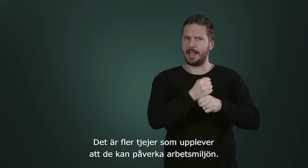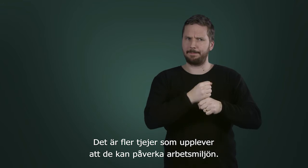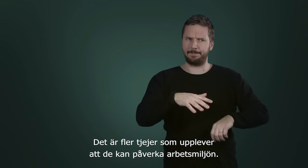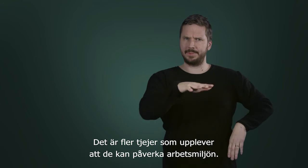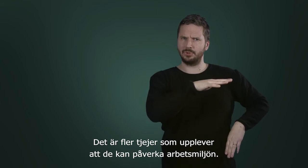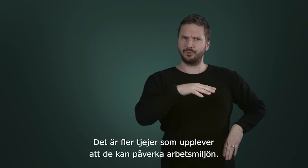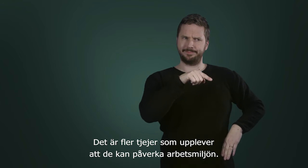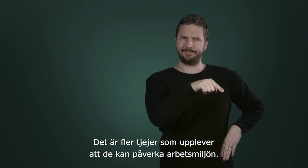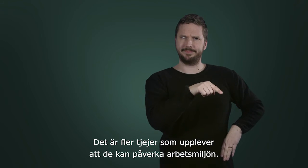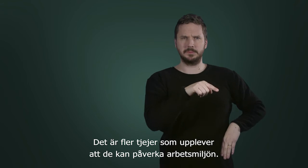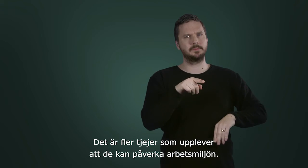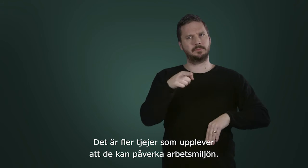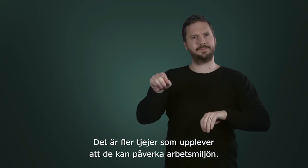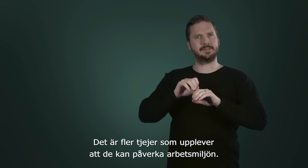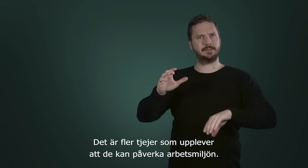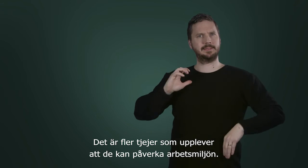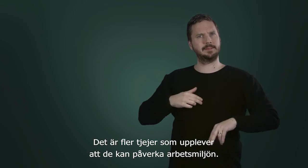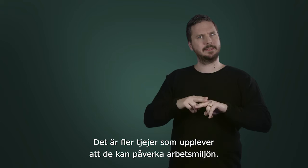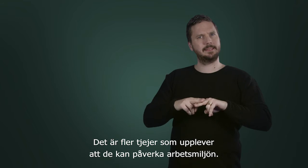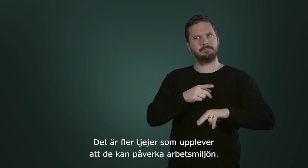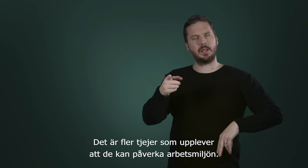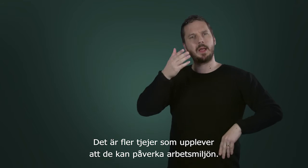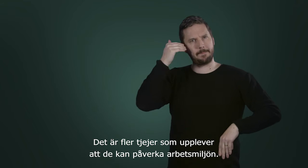Det är fler tjejer som upplever att de kan påverka arbetsmiljön.